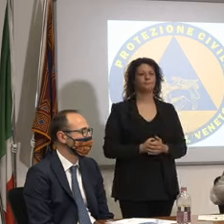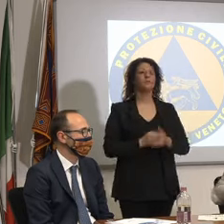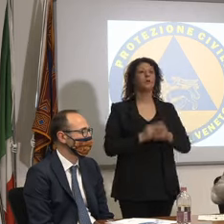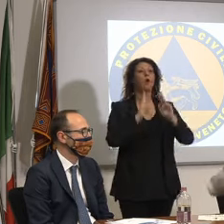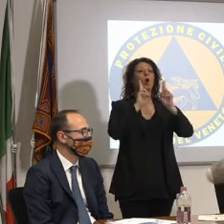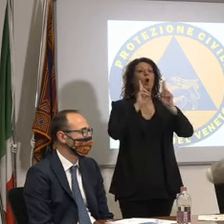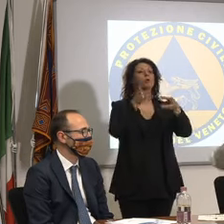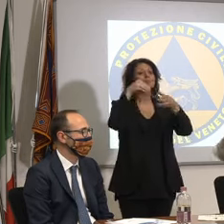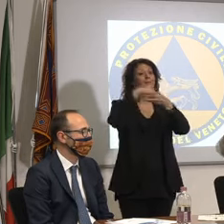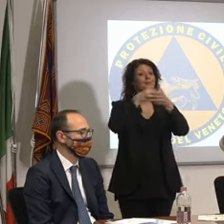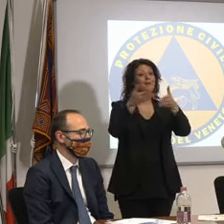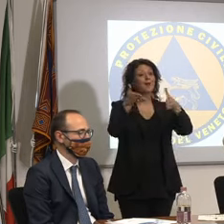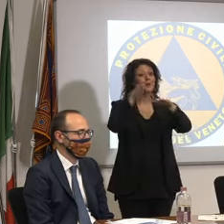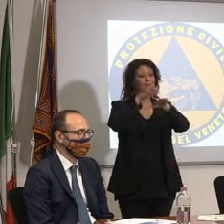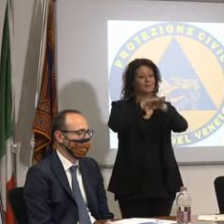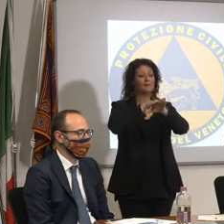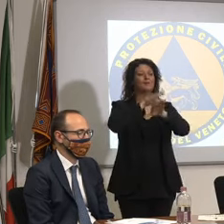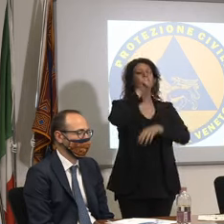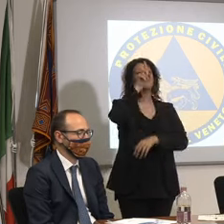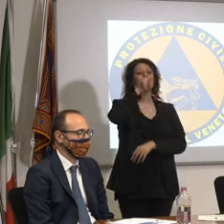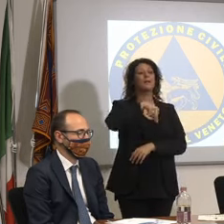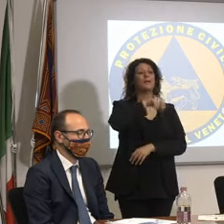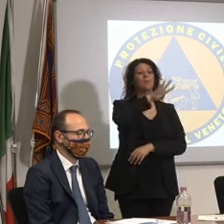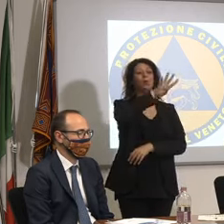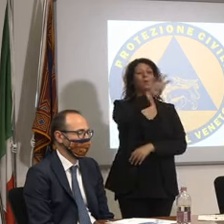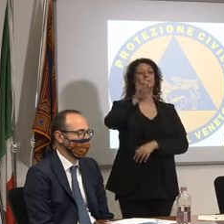ospedale 1409